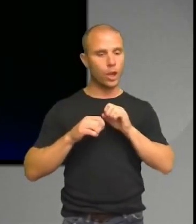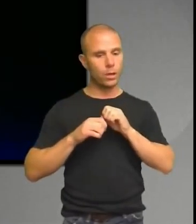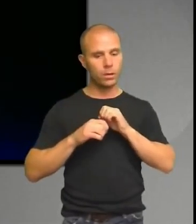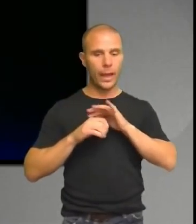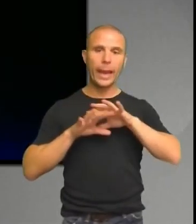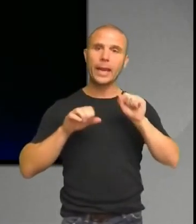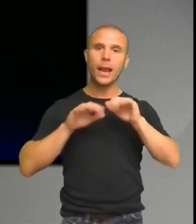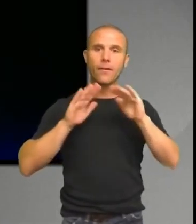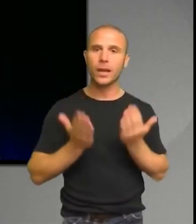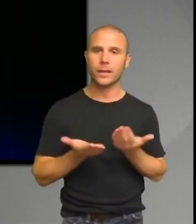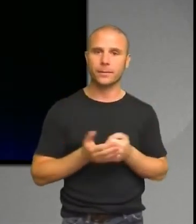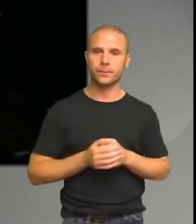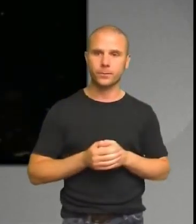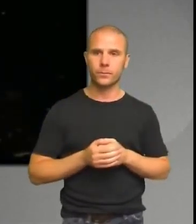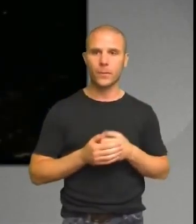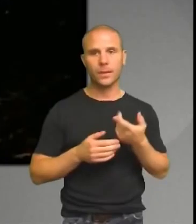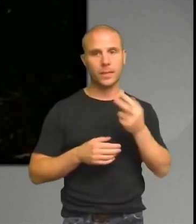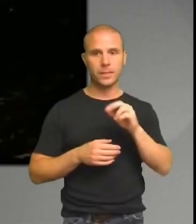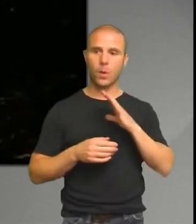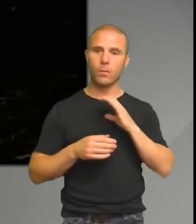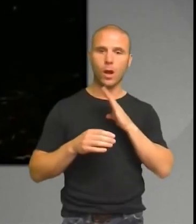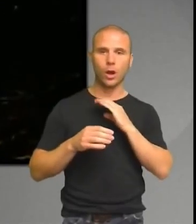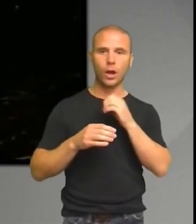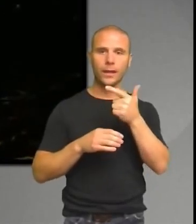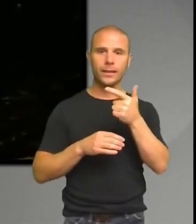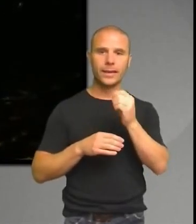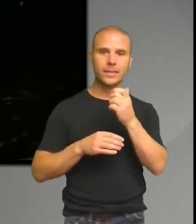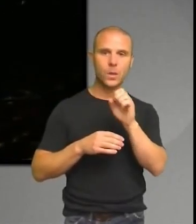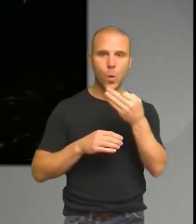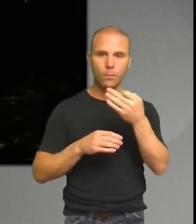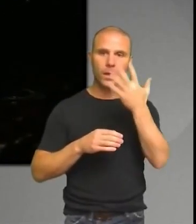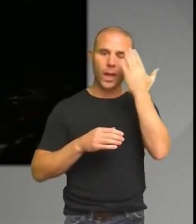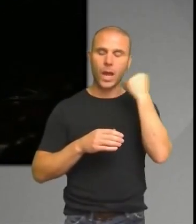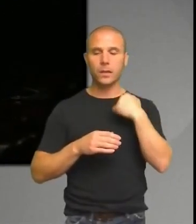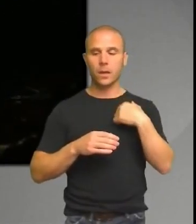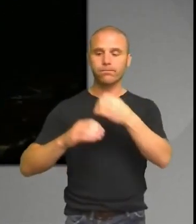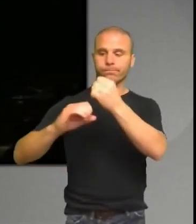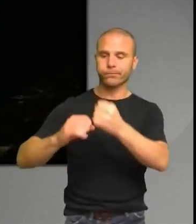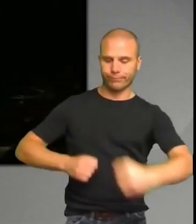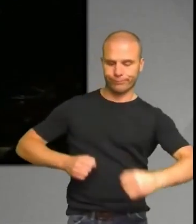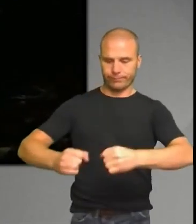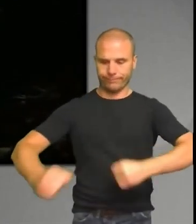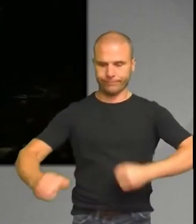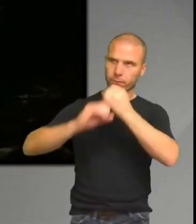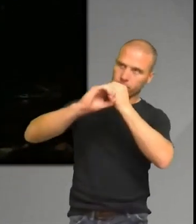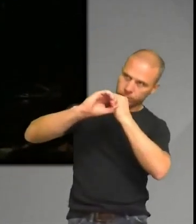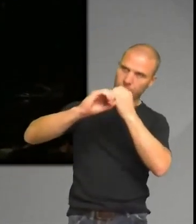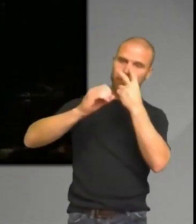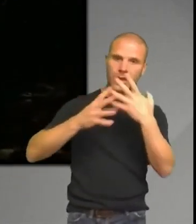genom observationer i till en teleskop på stan eller att titta på solen i solteleskop. I